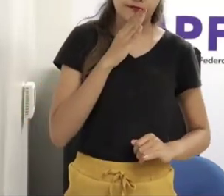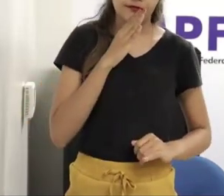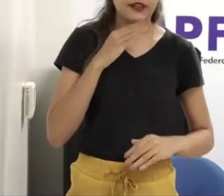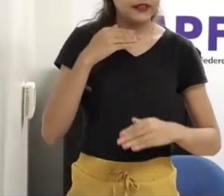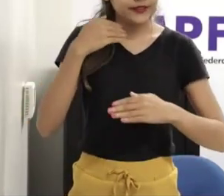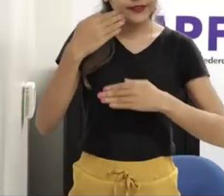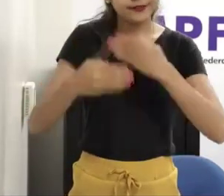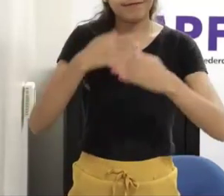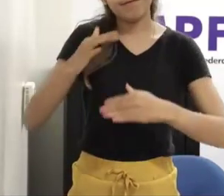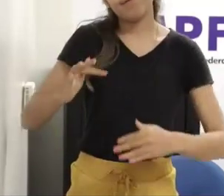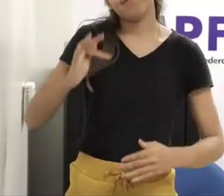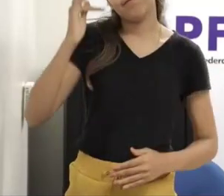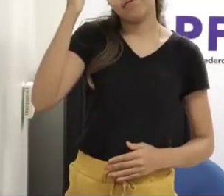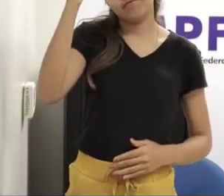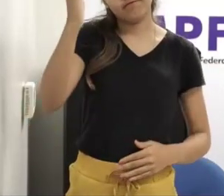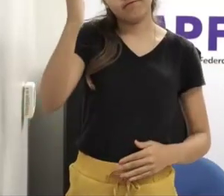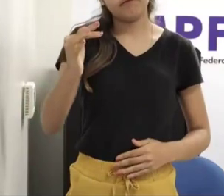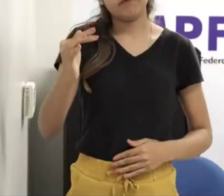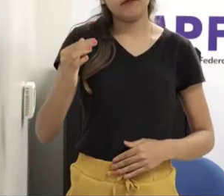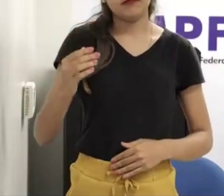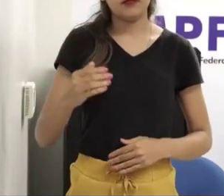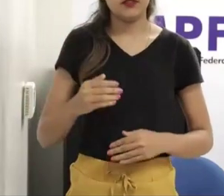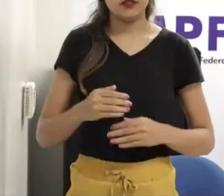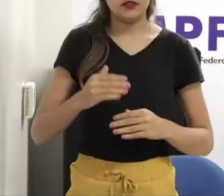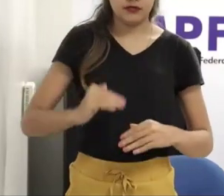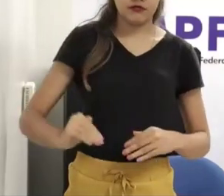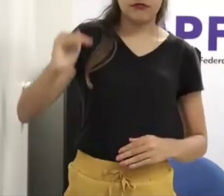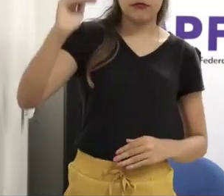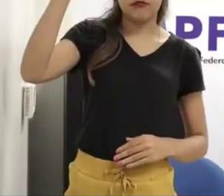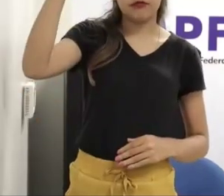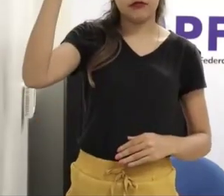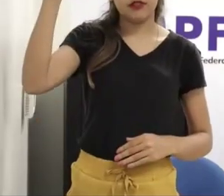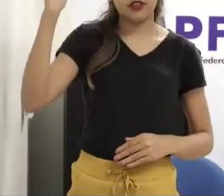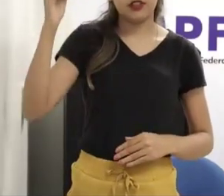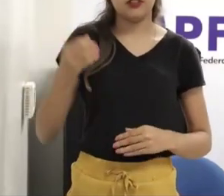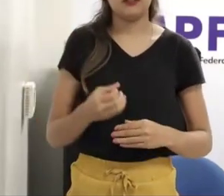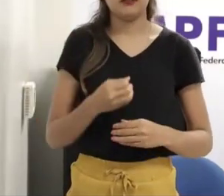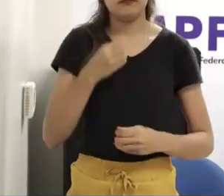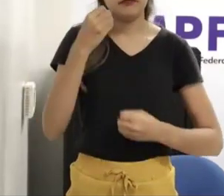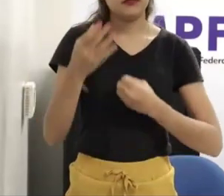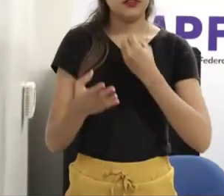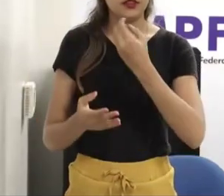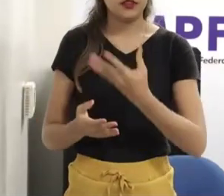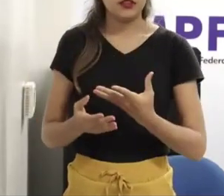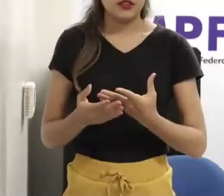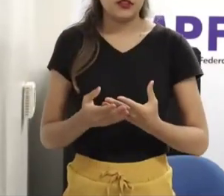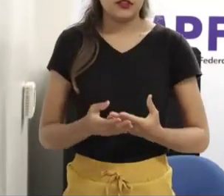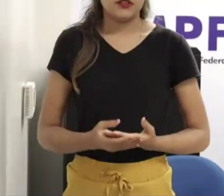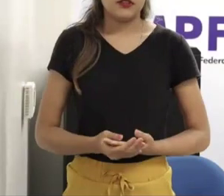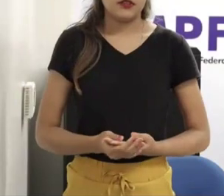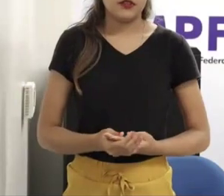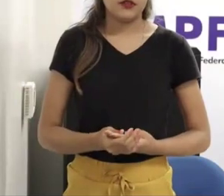milhões de questões, pelo abuso e muitas vezes pela não aceitação da denúncia